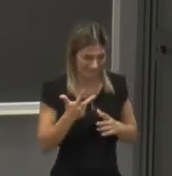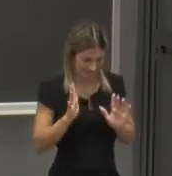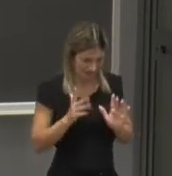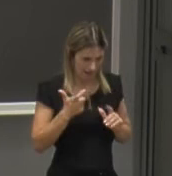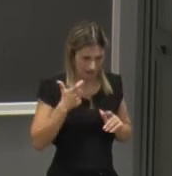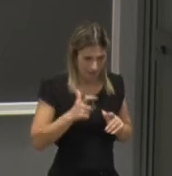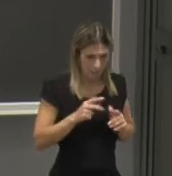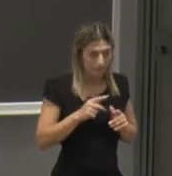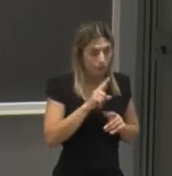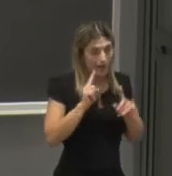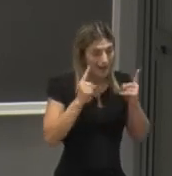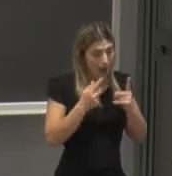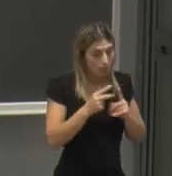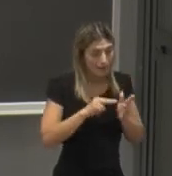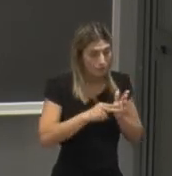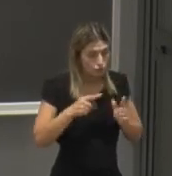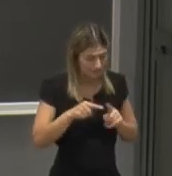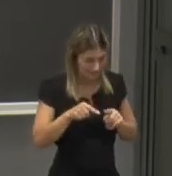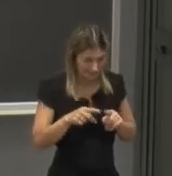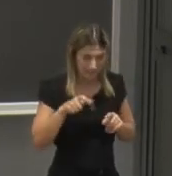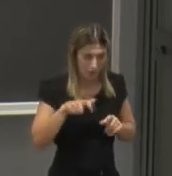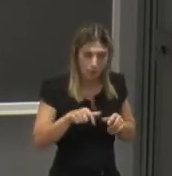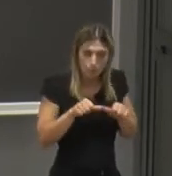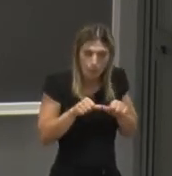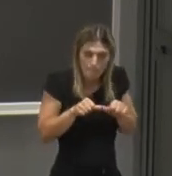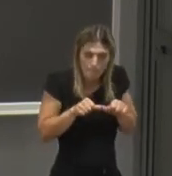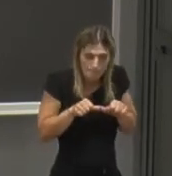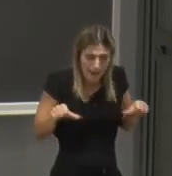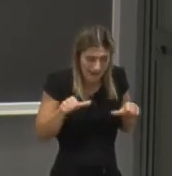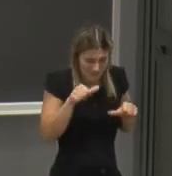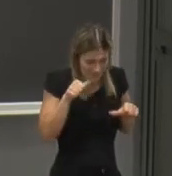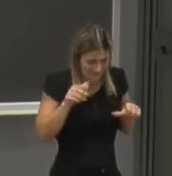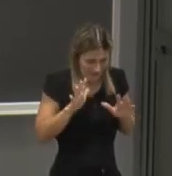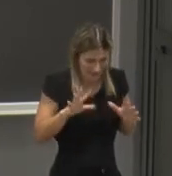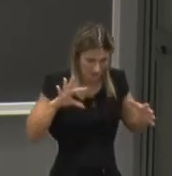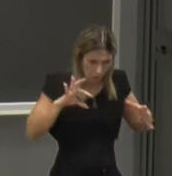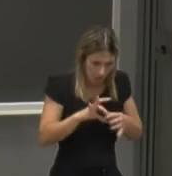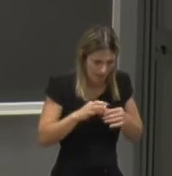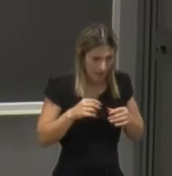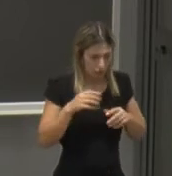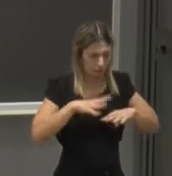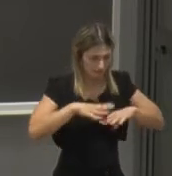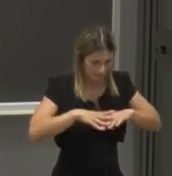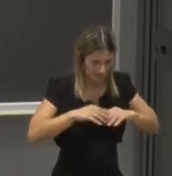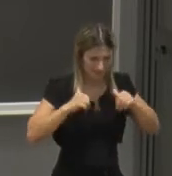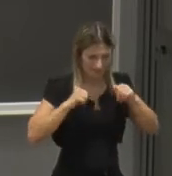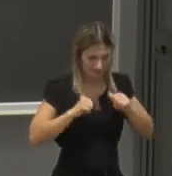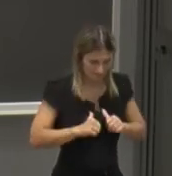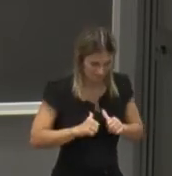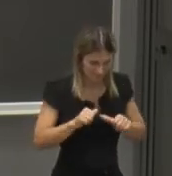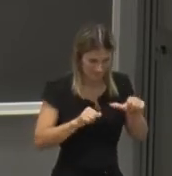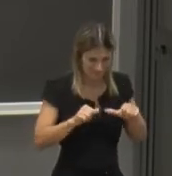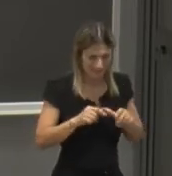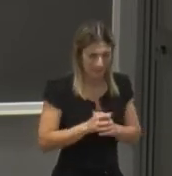laurea in ingegneria innanzitutto pone delle forti basi legate alla matematica alla fisica e